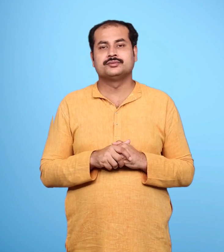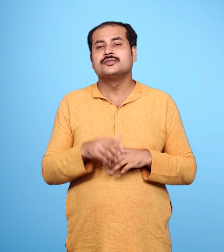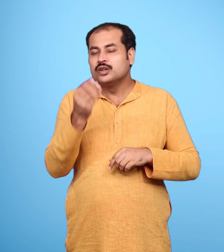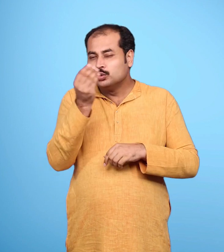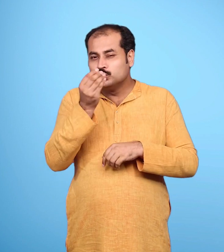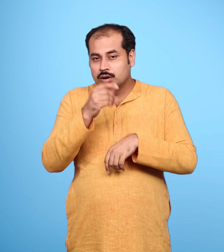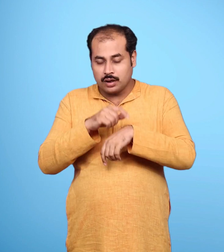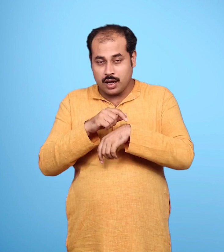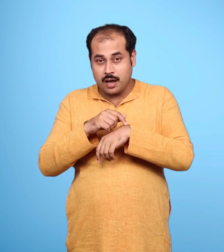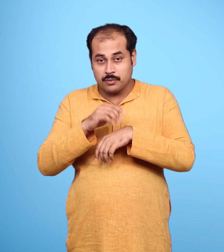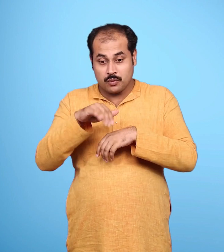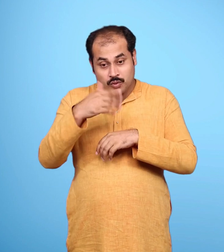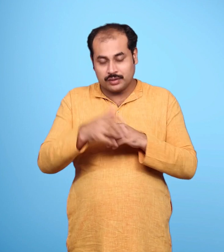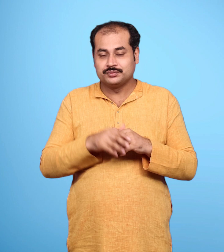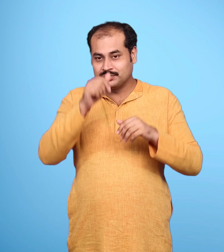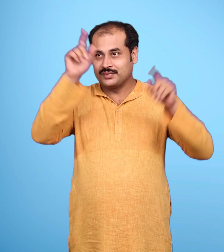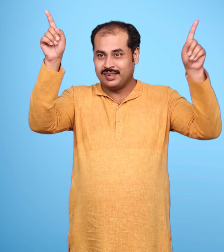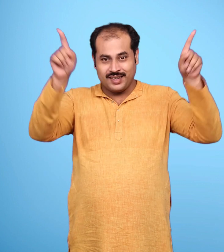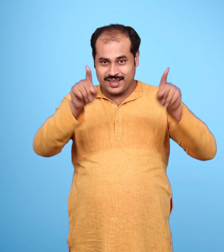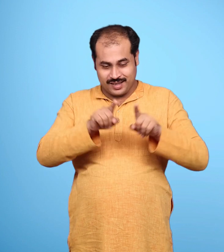कुछ ही समय में रामण लंका पहुँच गया